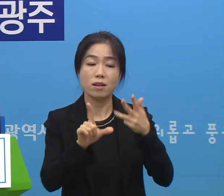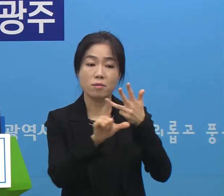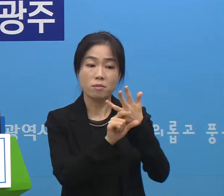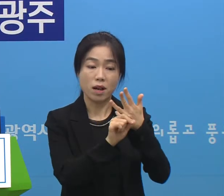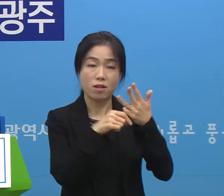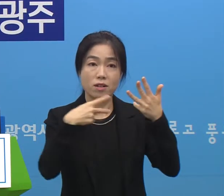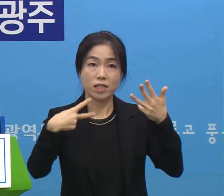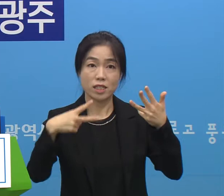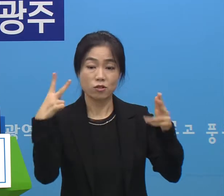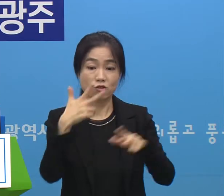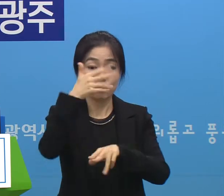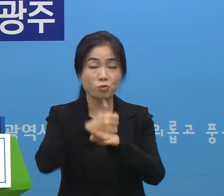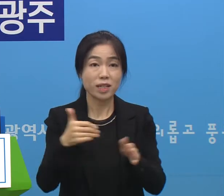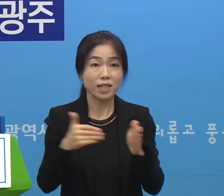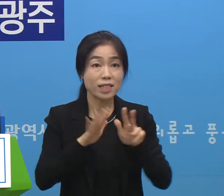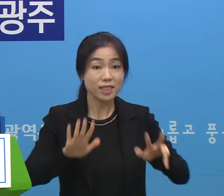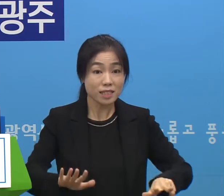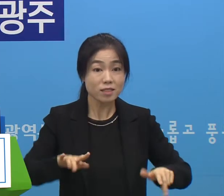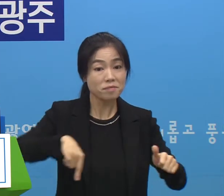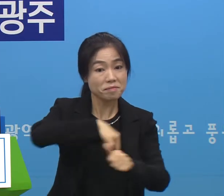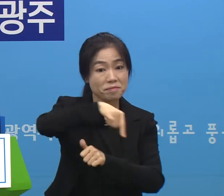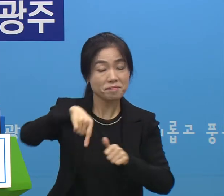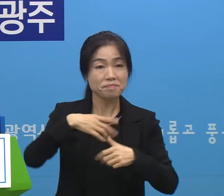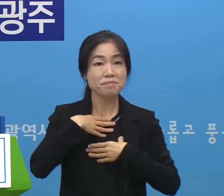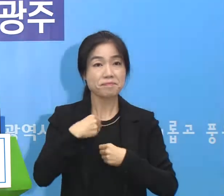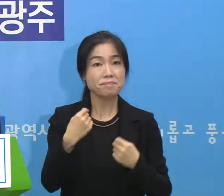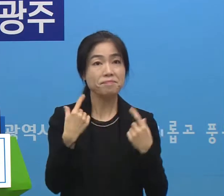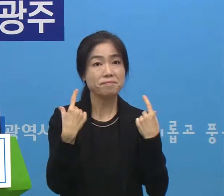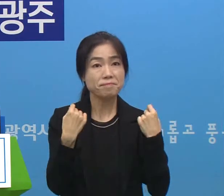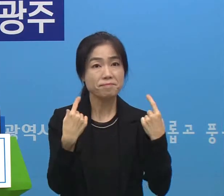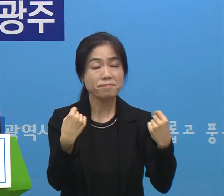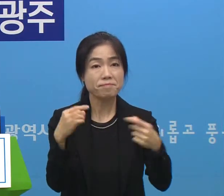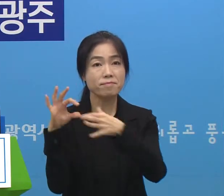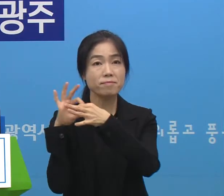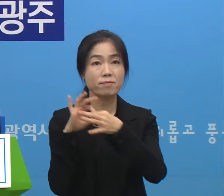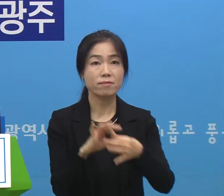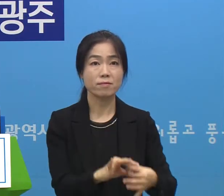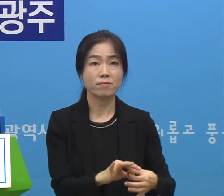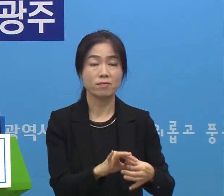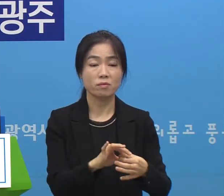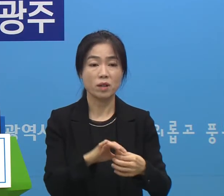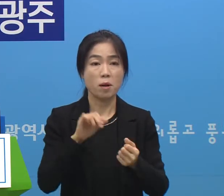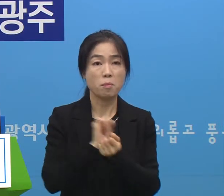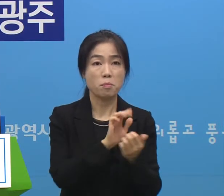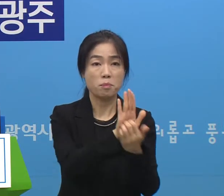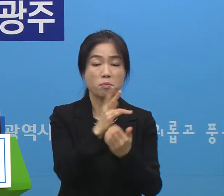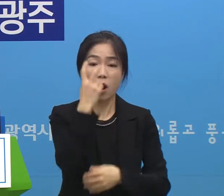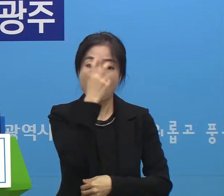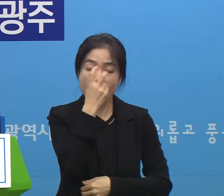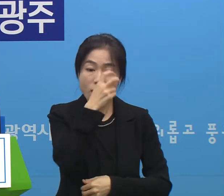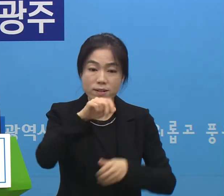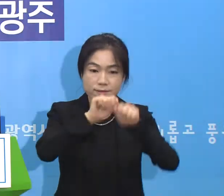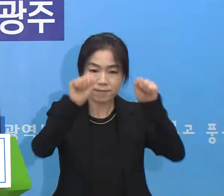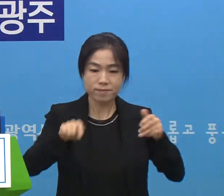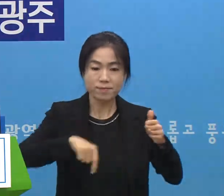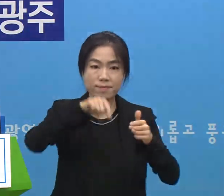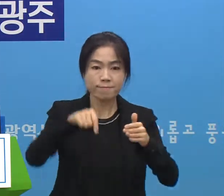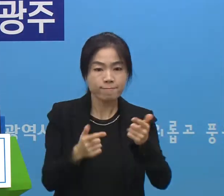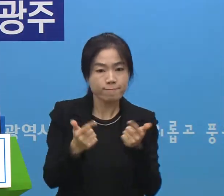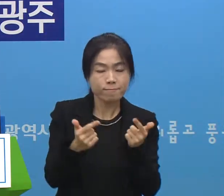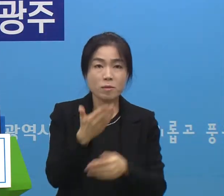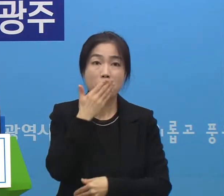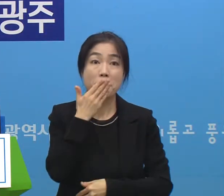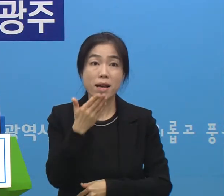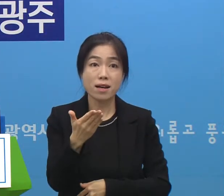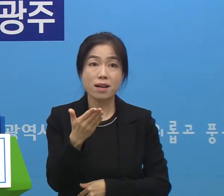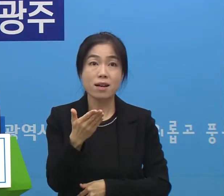2일 주말까지 현재와 같은 안정적인 추세가 이어지고 방역 관리 시스템 내 통제가 가능할